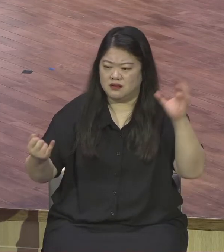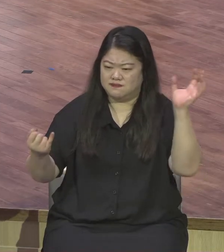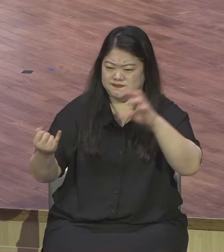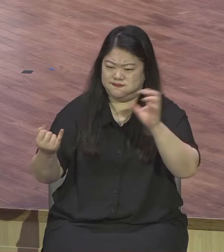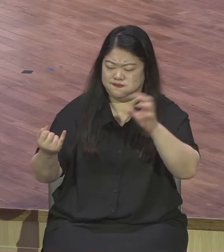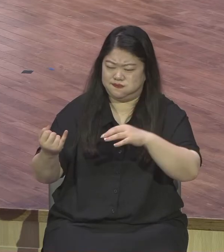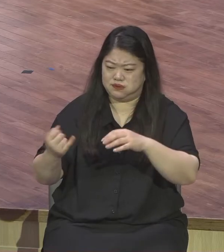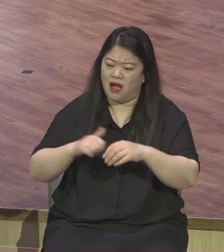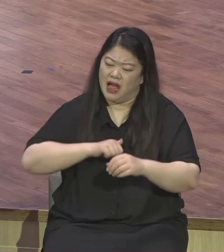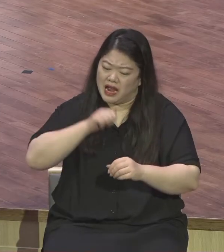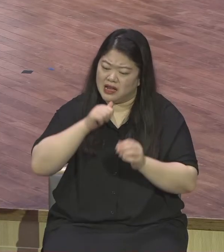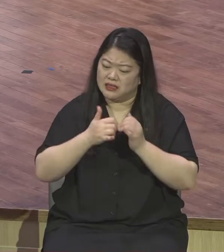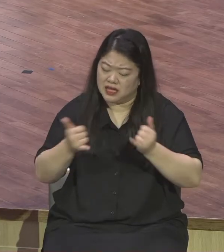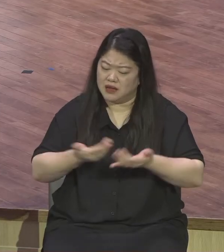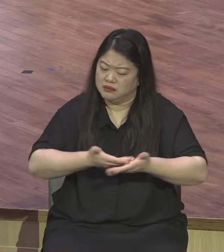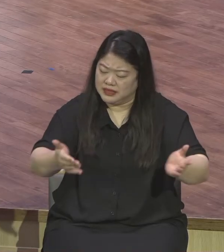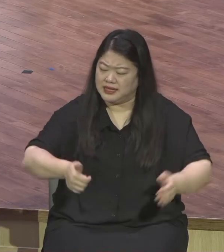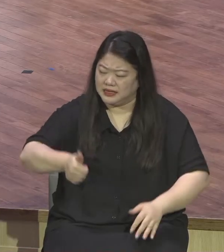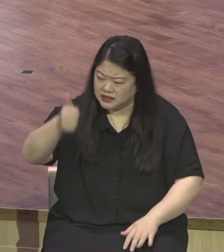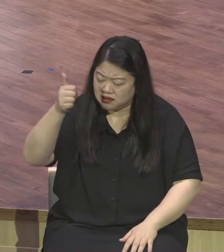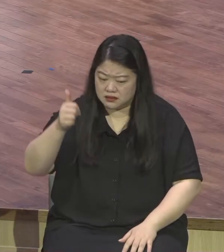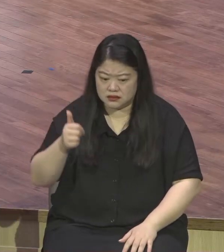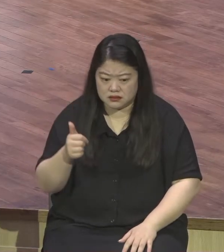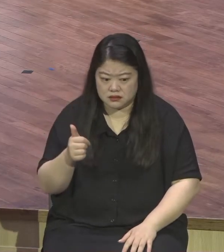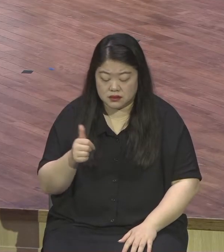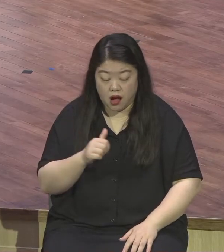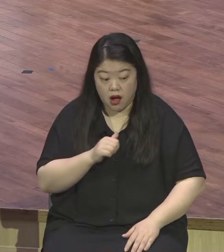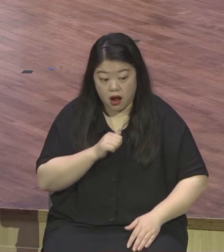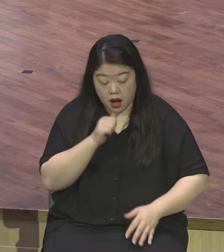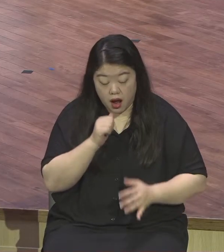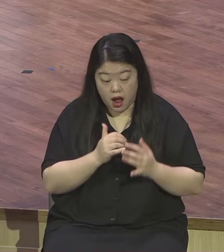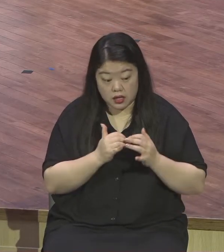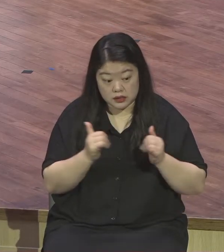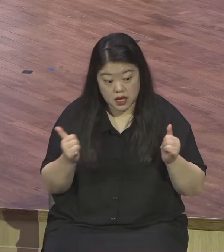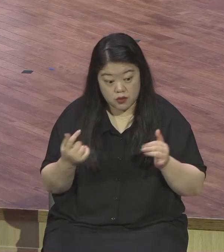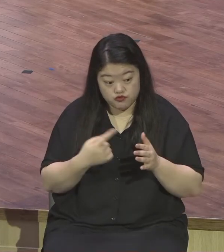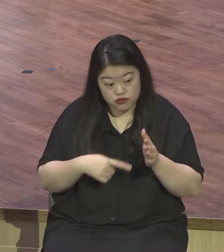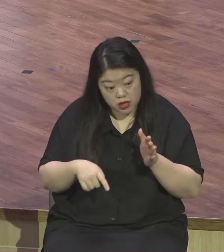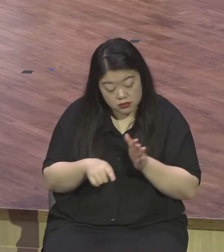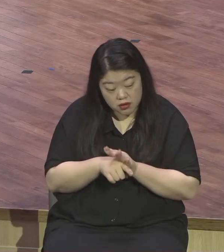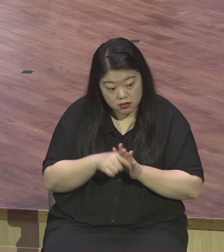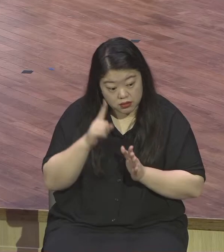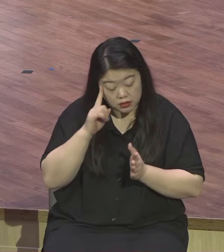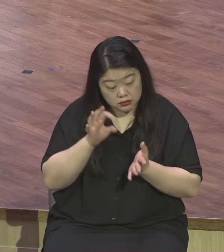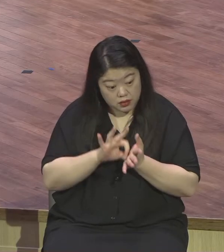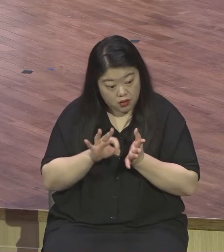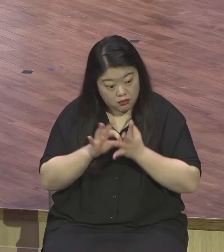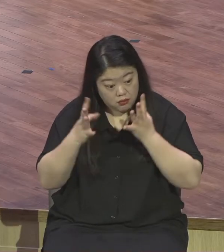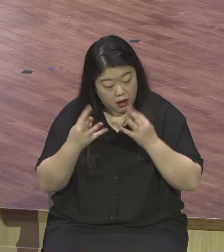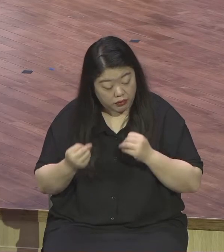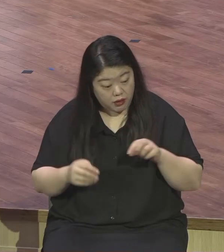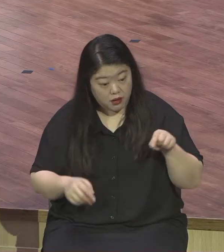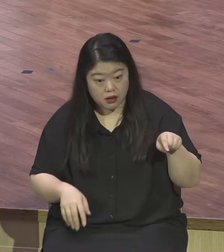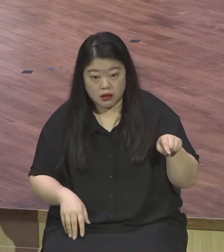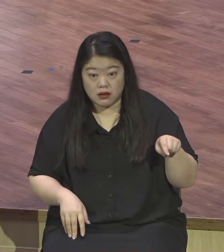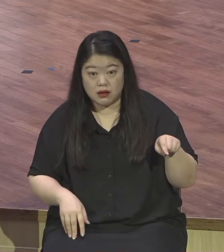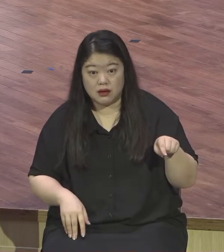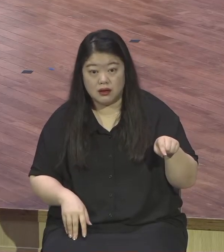그렇게 보이지만 실상은 위선입니다 이 가론유다는 그것을 자기가